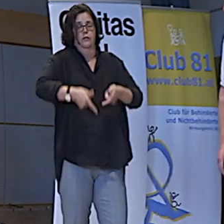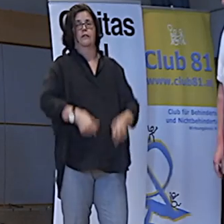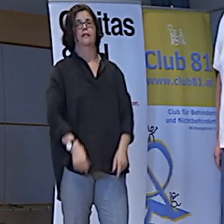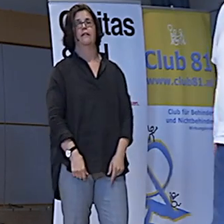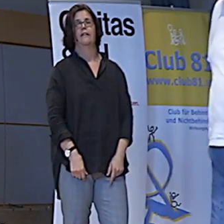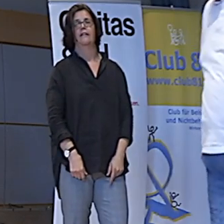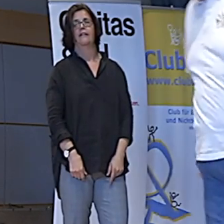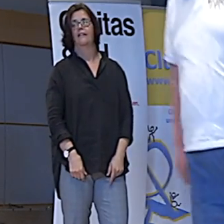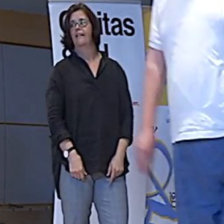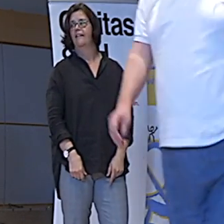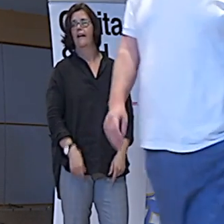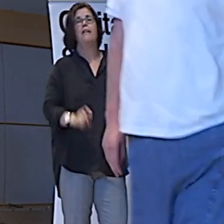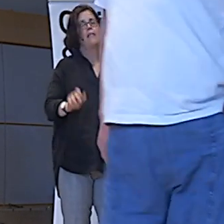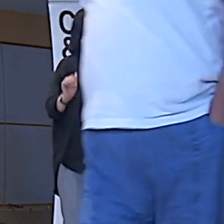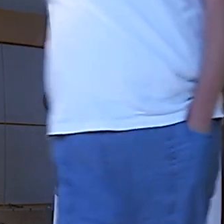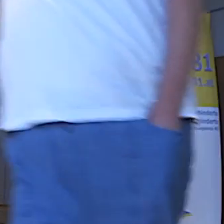Und gleich schicken.